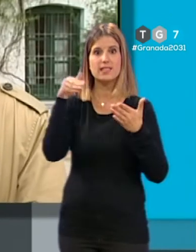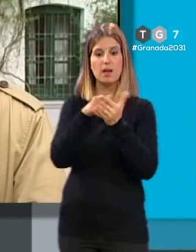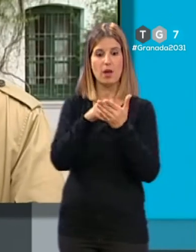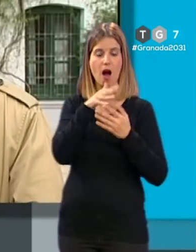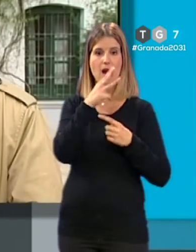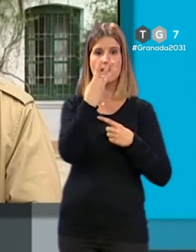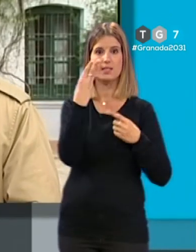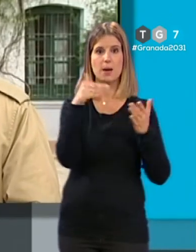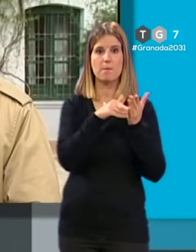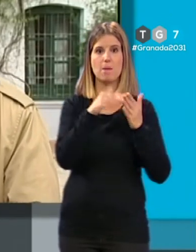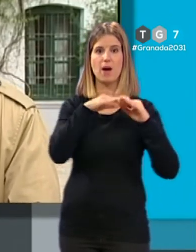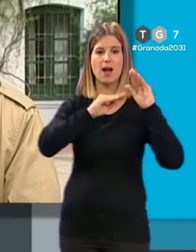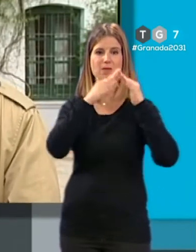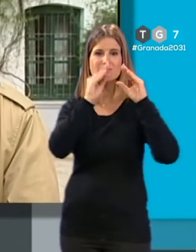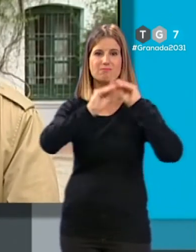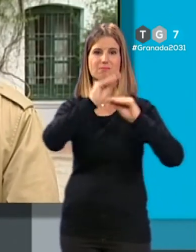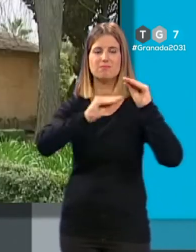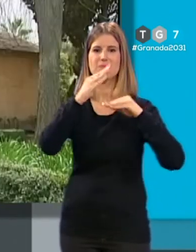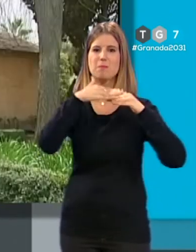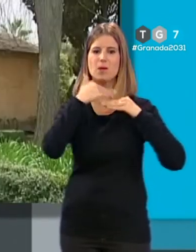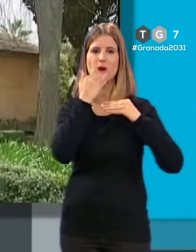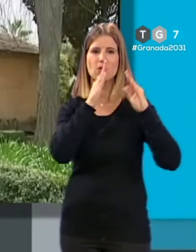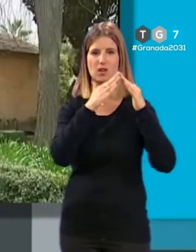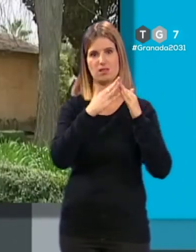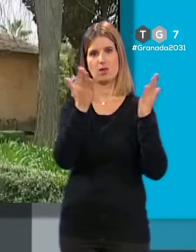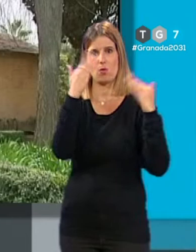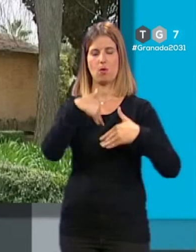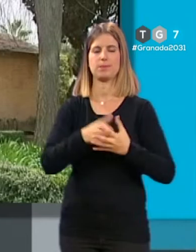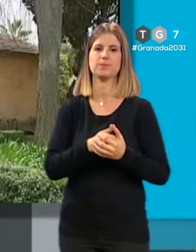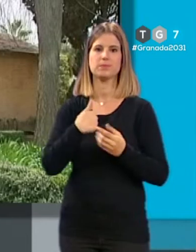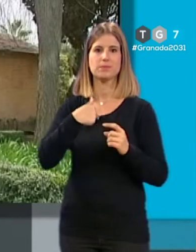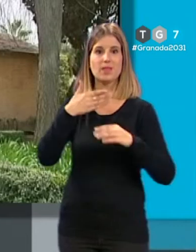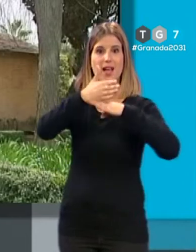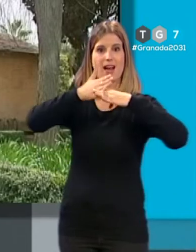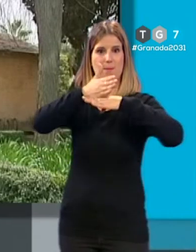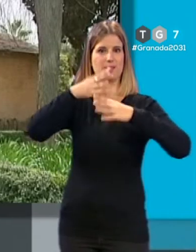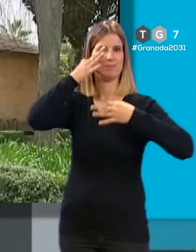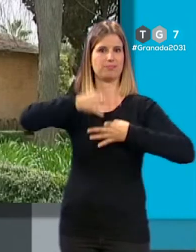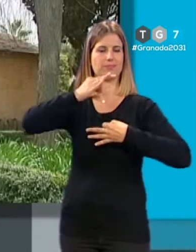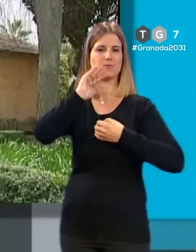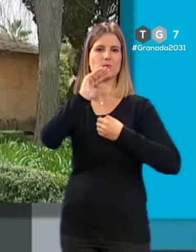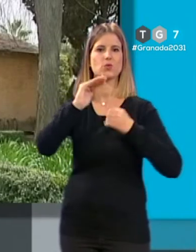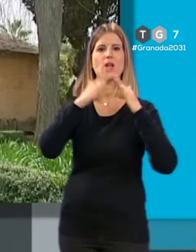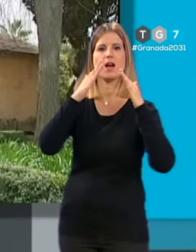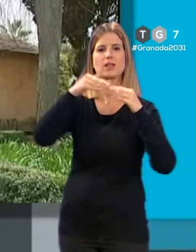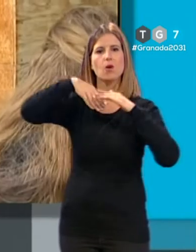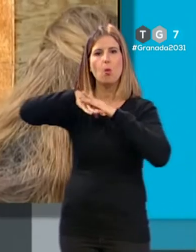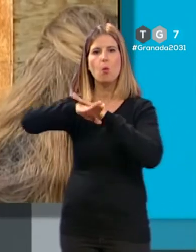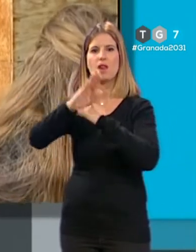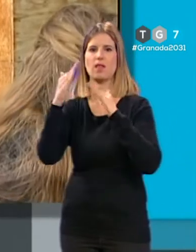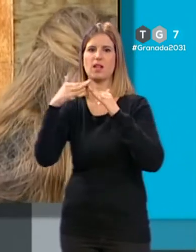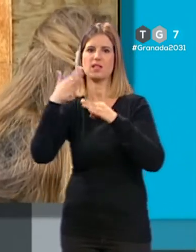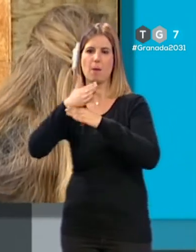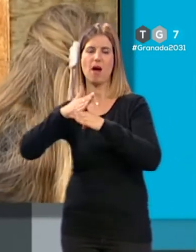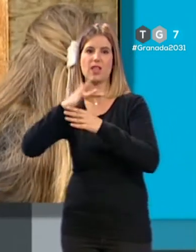.000 para arreglar mínimamente la casa. También ha expuesto que la carpintería original de la casa está almacenada en una casita de madera que